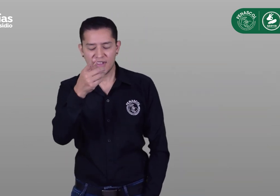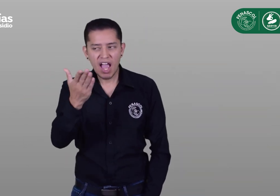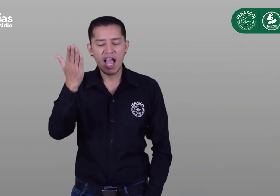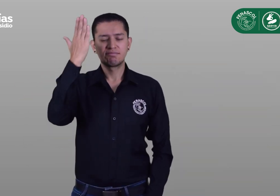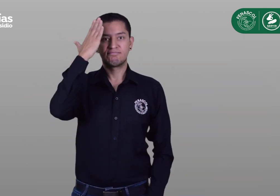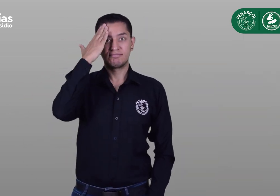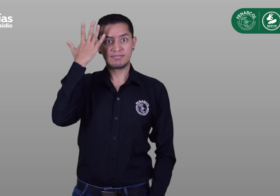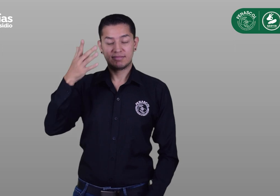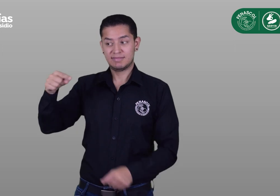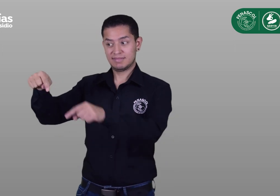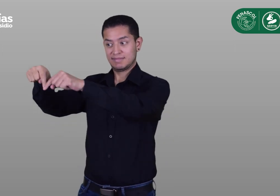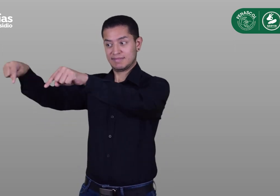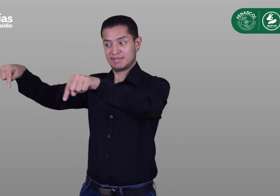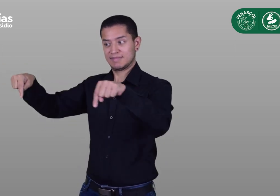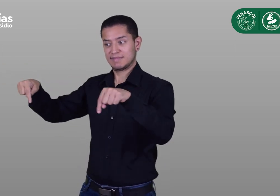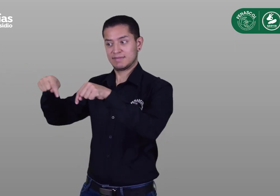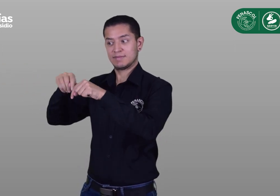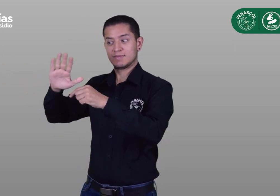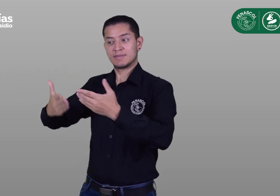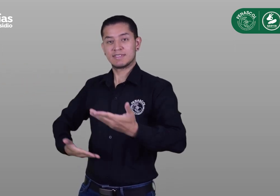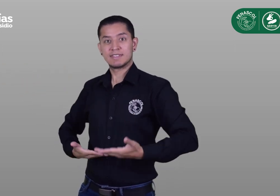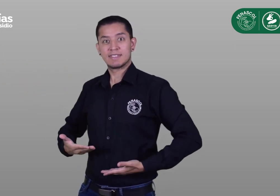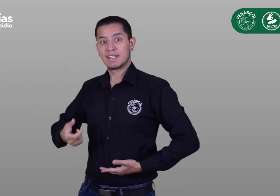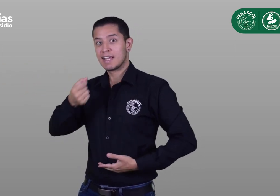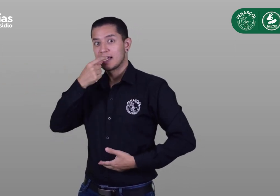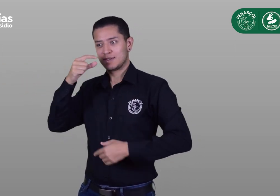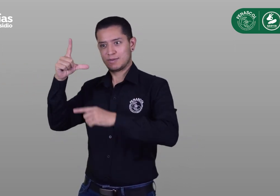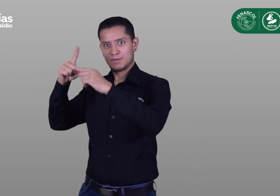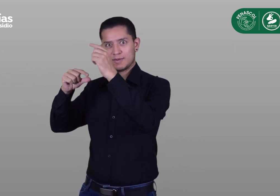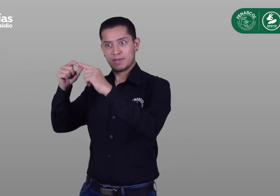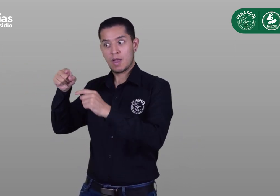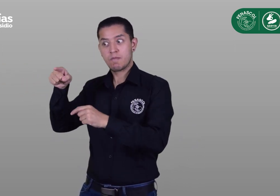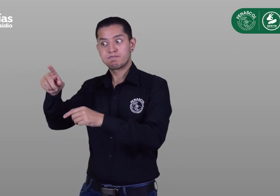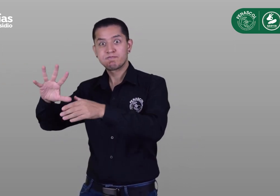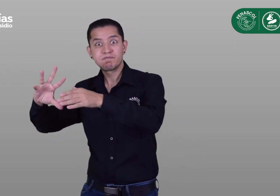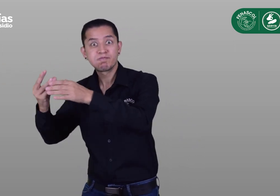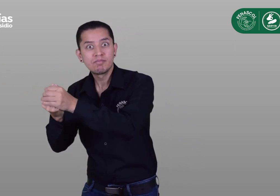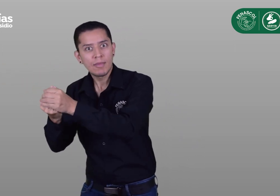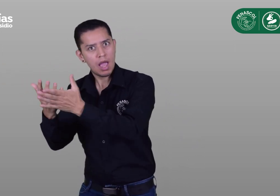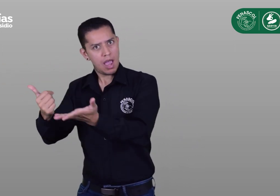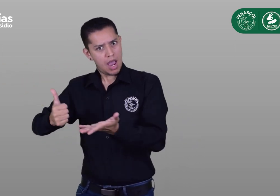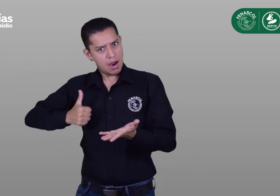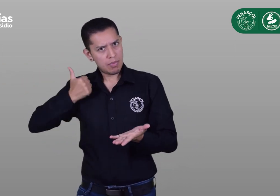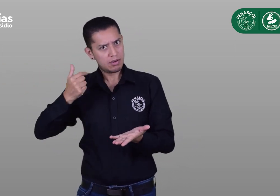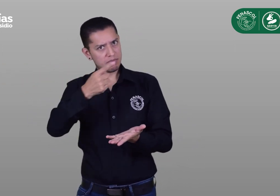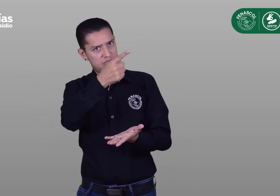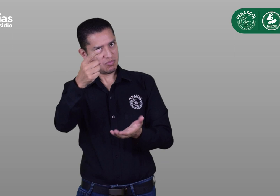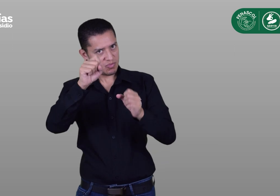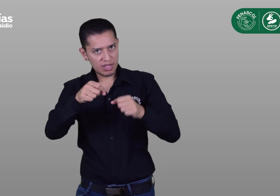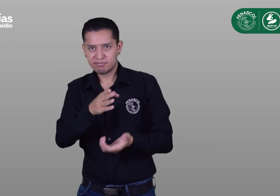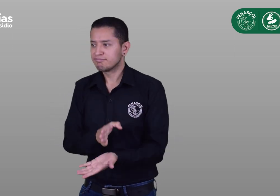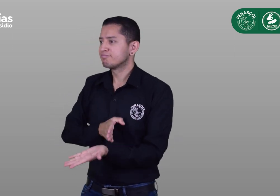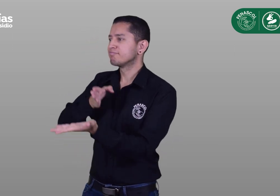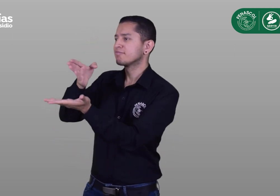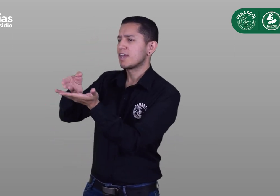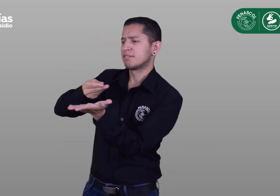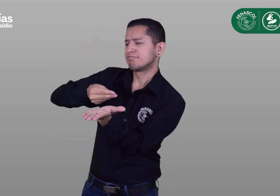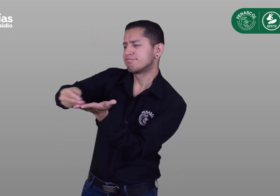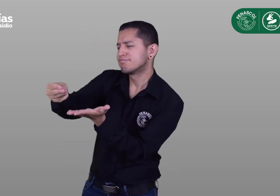Ya saben, en droguerías con subsidio son incluyentes. Ustedes pueden ir a comprar los productos